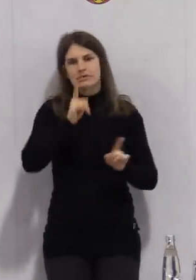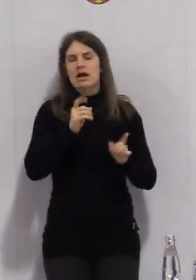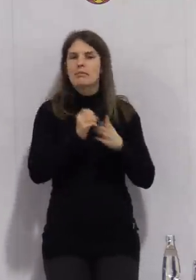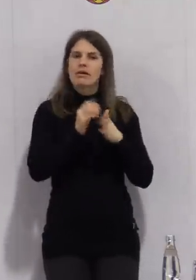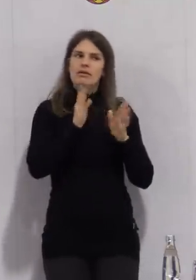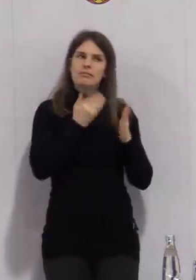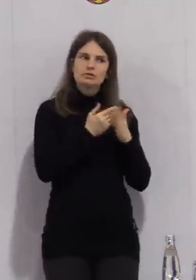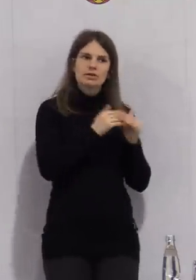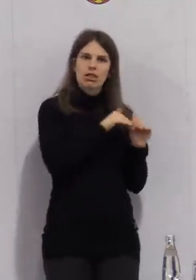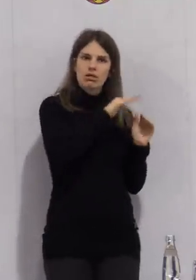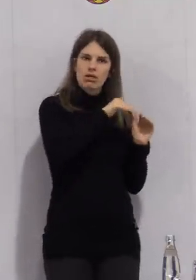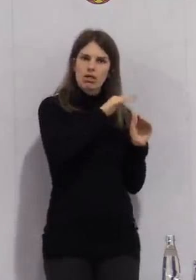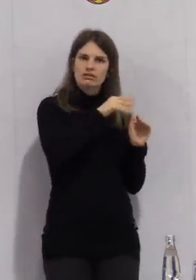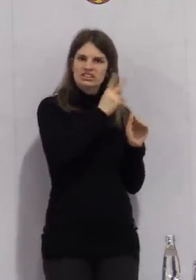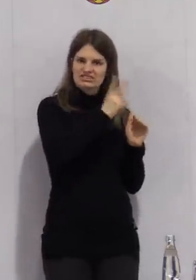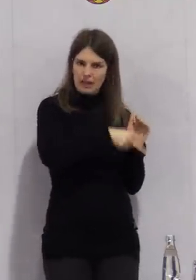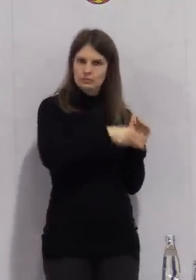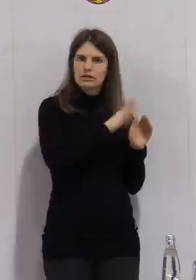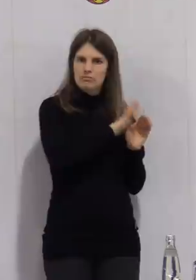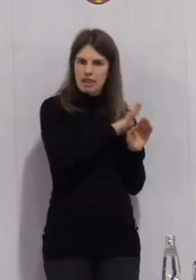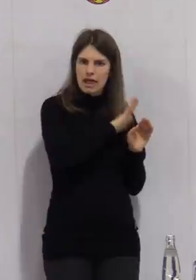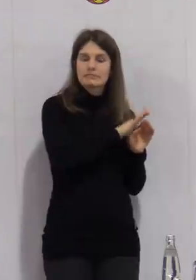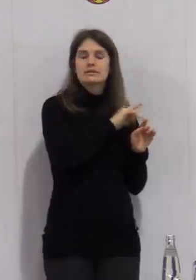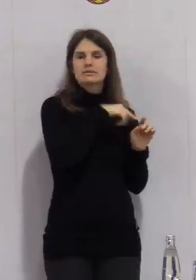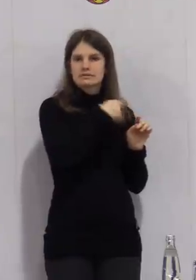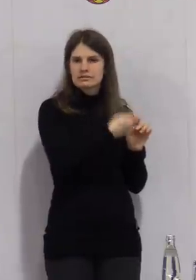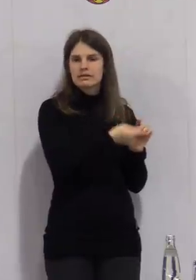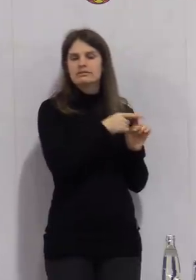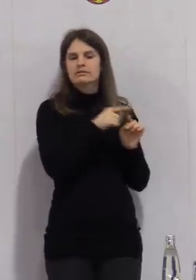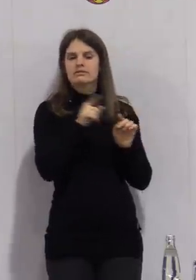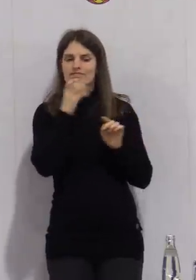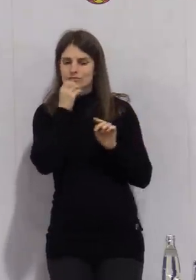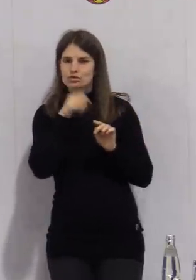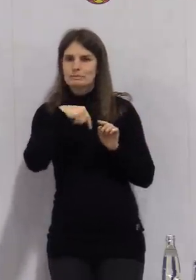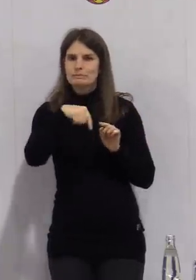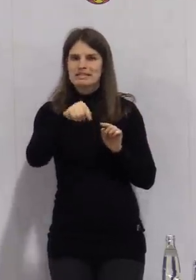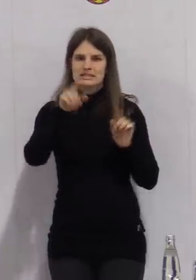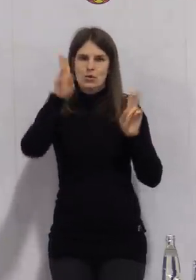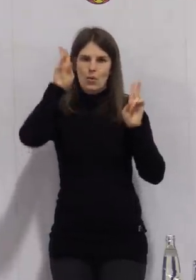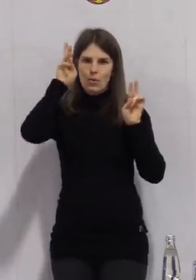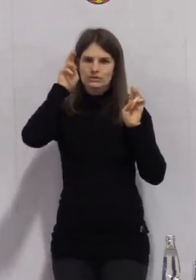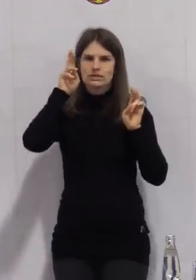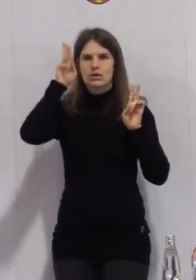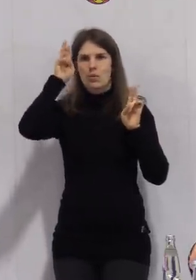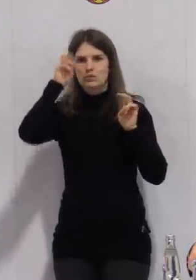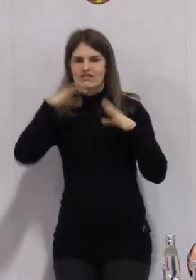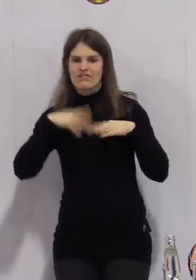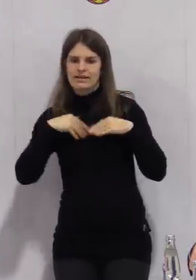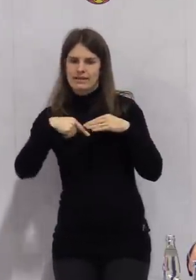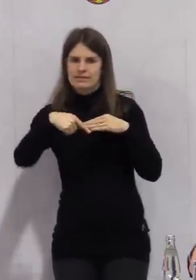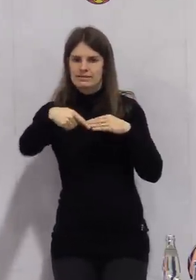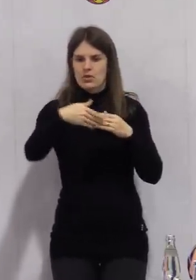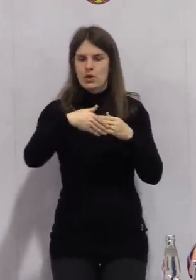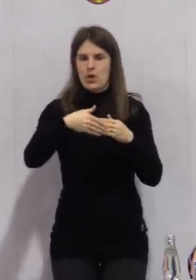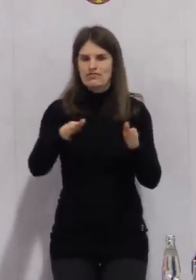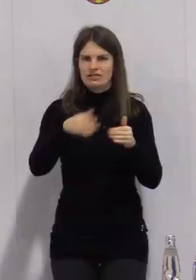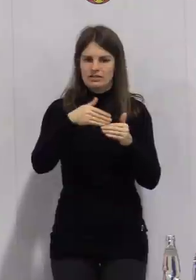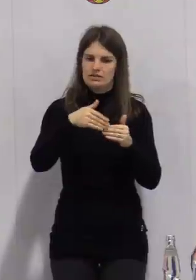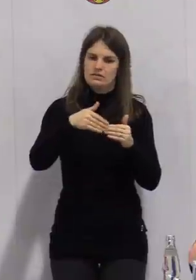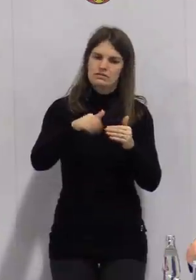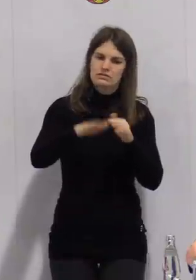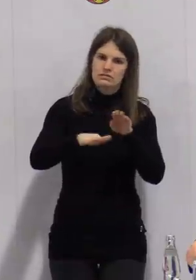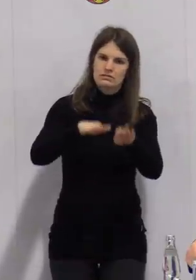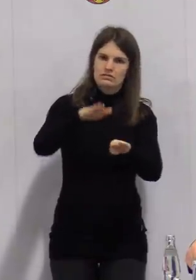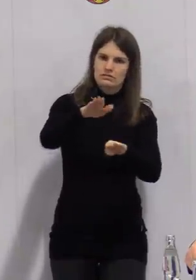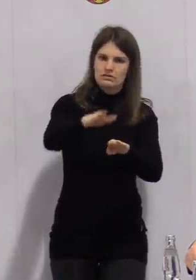Öffnungsperspektive, die dann zunächst mal bis zu Ostern und den Osterferien reicht. Diese besteht darin,